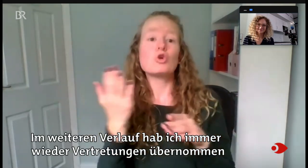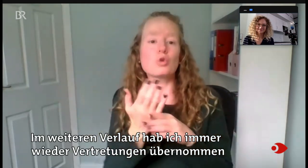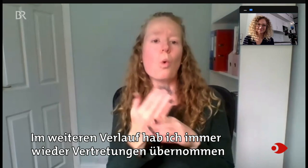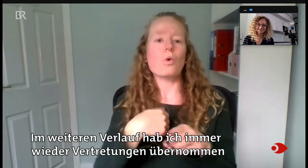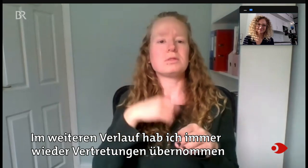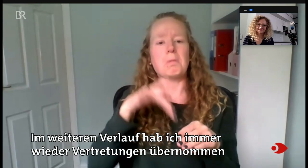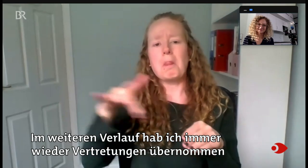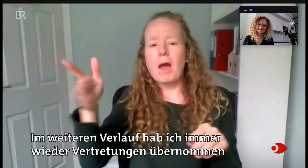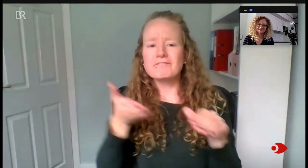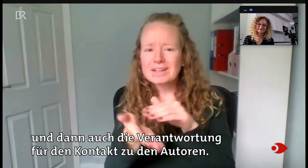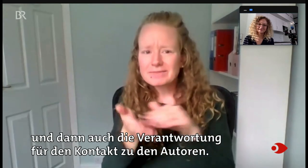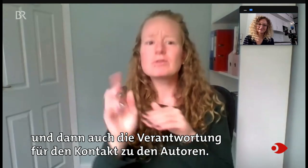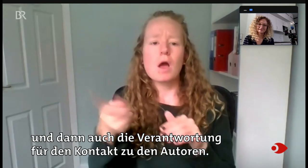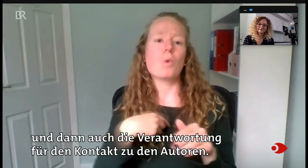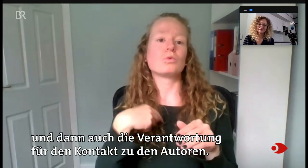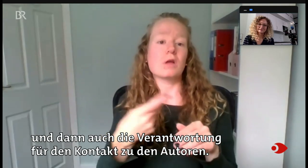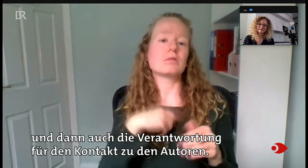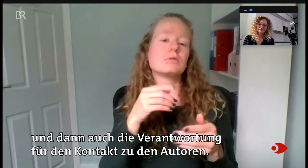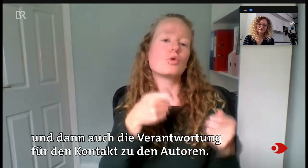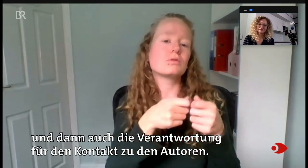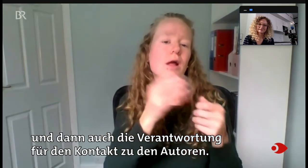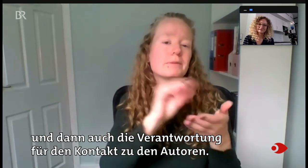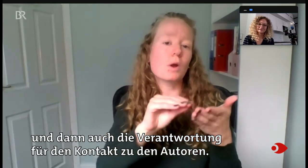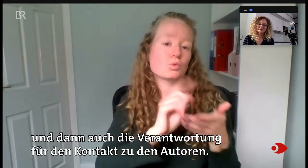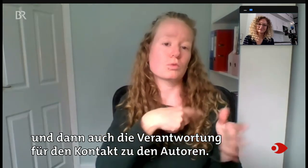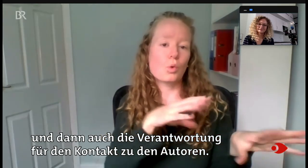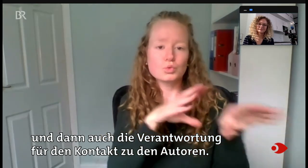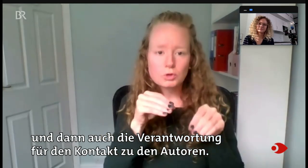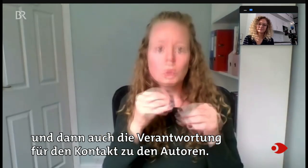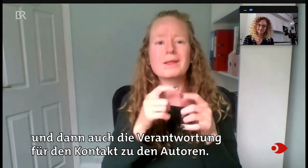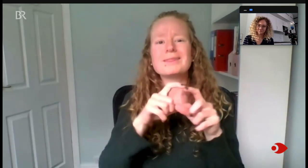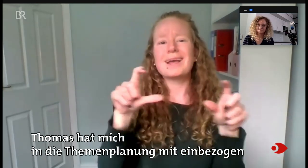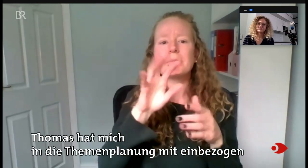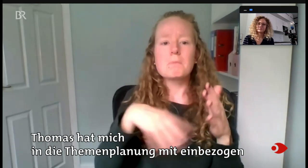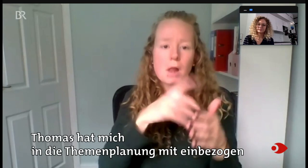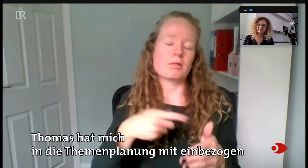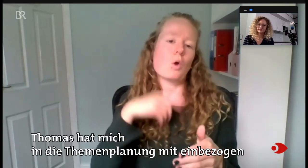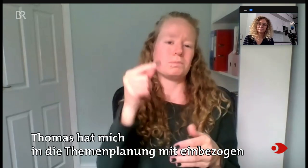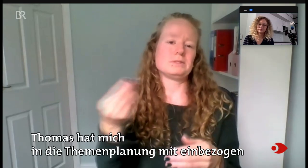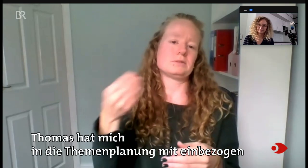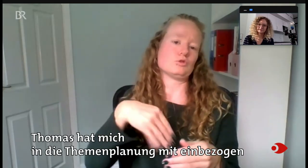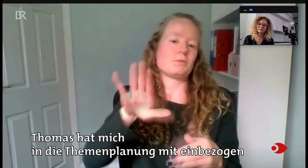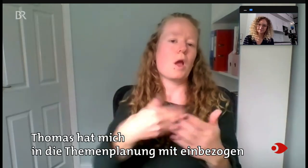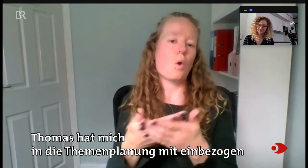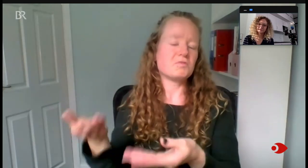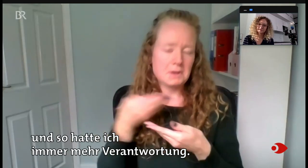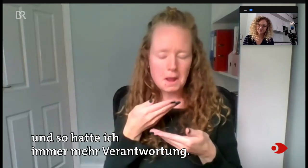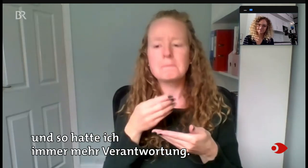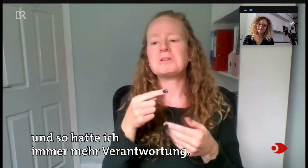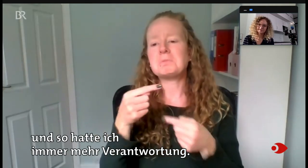wieder Vertretungen übernommen und dann auch die Verantwortung für den Kontakt zu den Autoren. Thomas hat mich in die Themenplanung mit einbezogen und so hatte